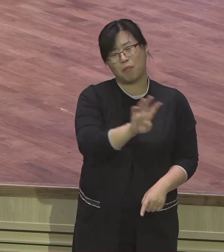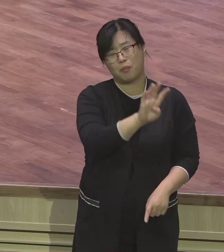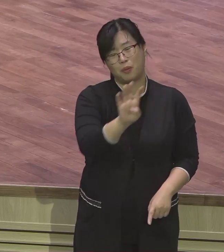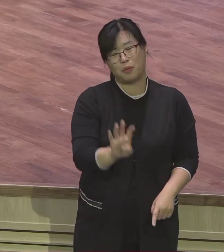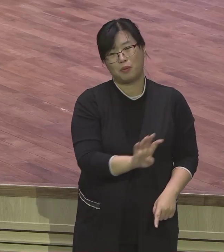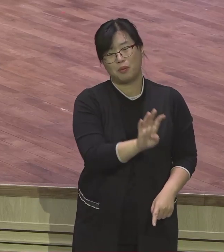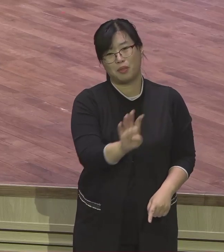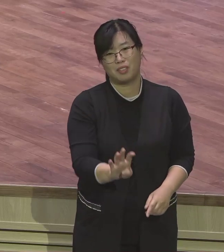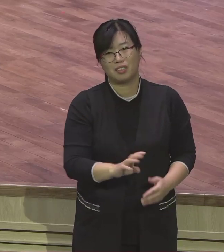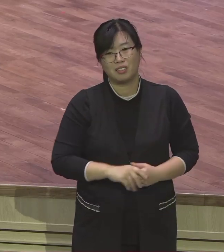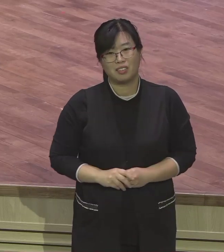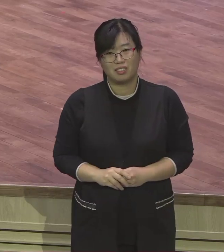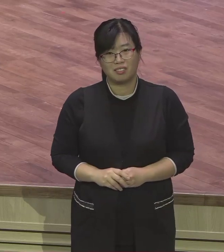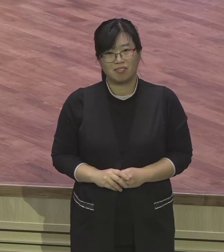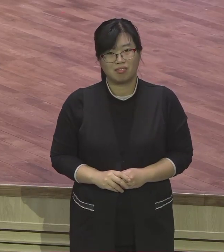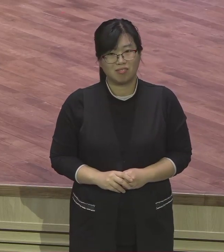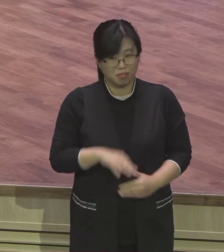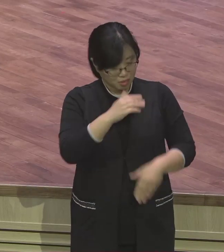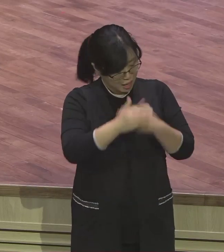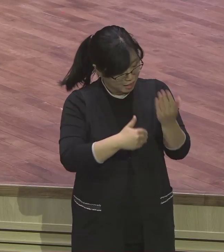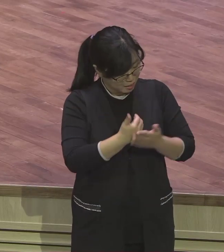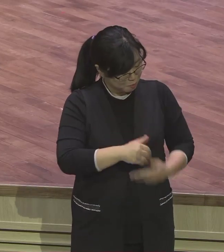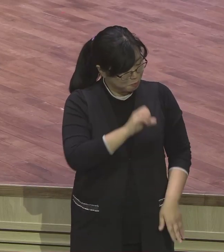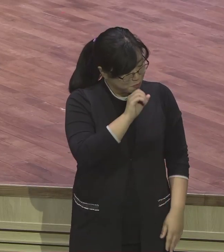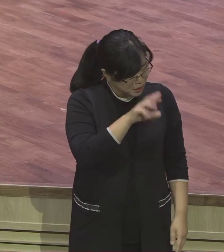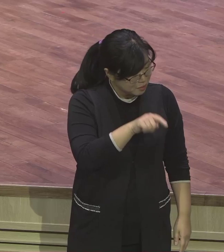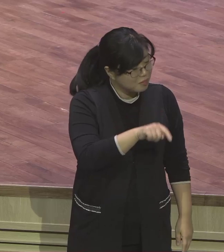강구로 아래라 그랬는데 계속 불평하고 원망해요.